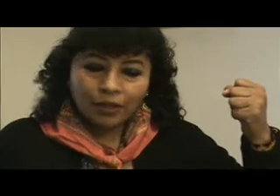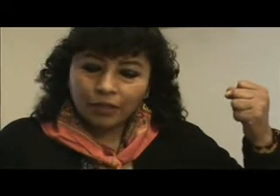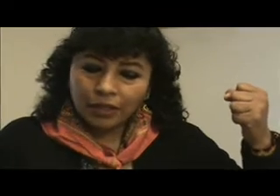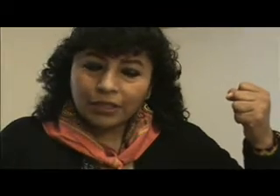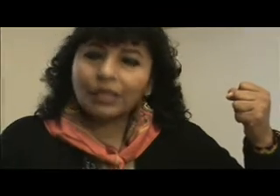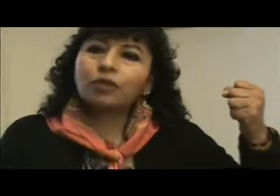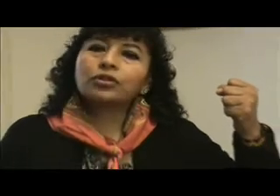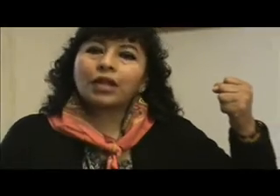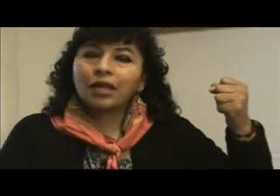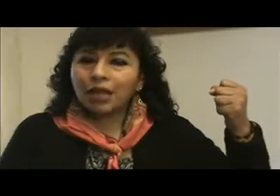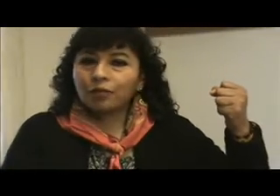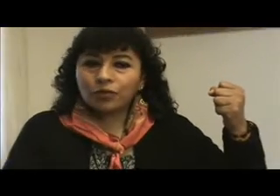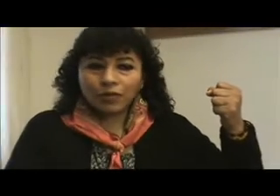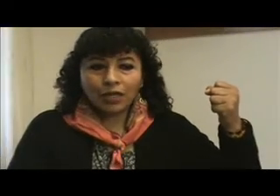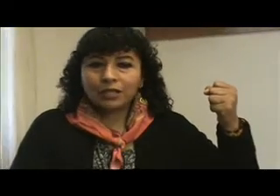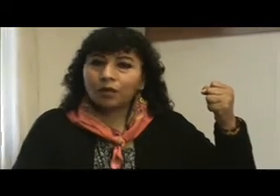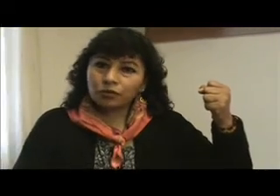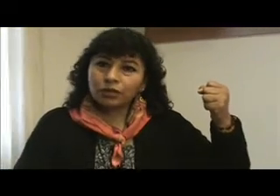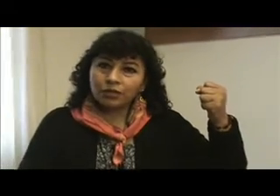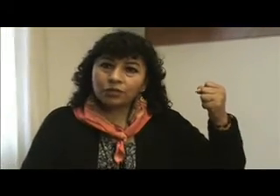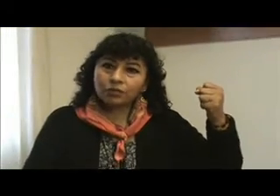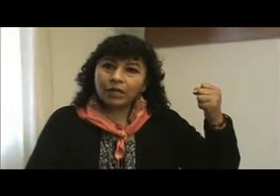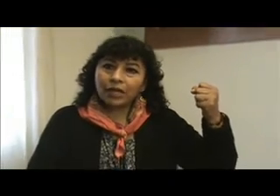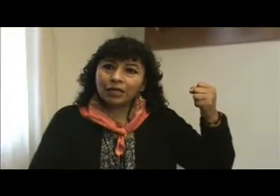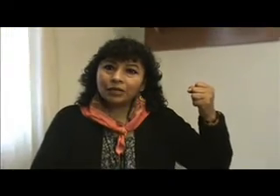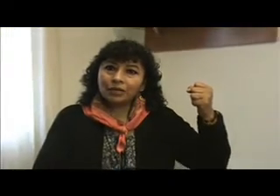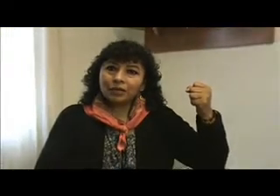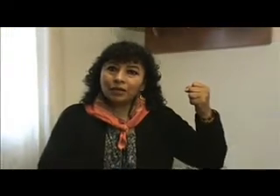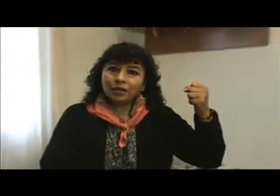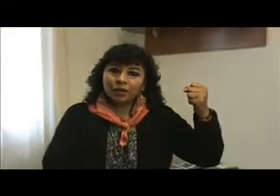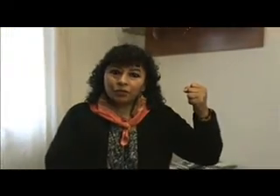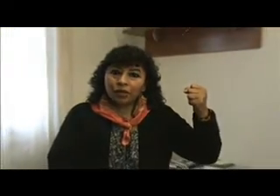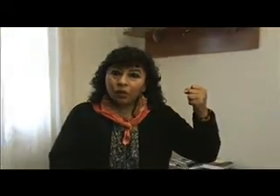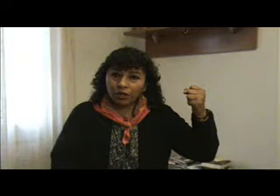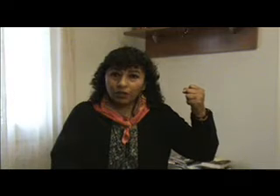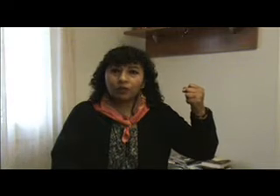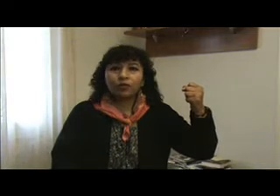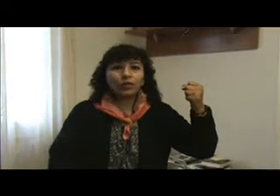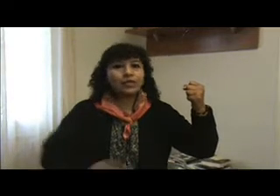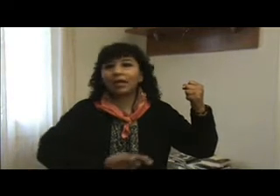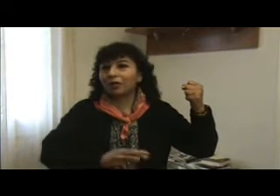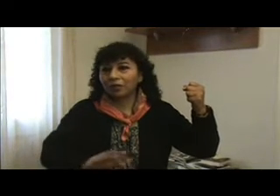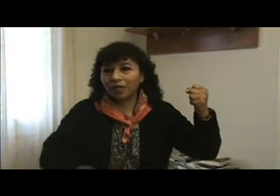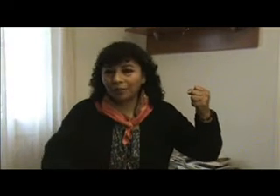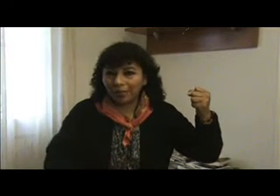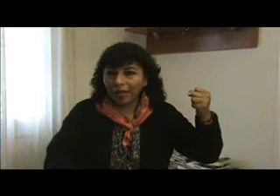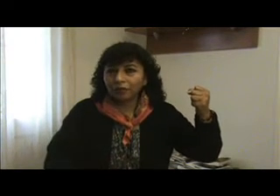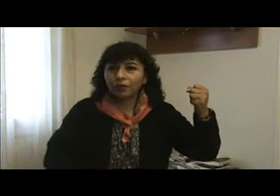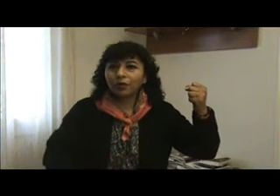Ese día nos trasladamos hacia los distintos penales. Los del Molino de Flores salieron de inmediato.